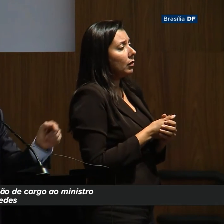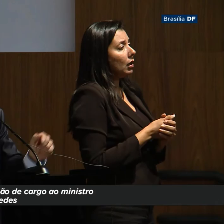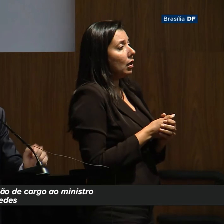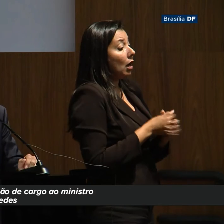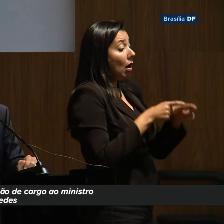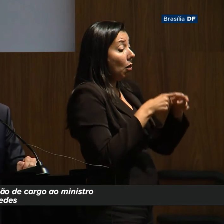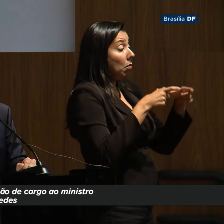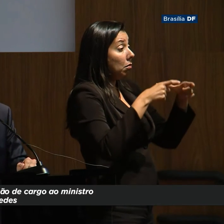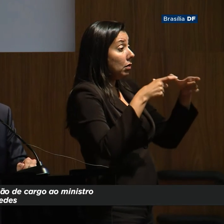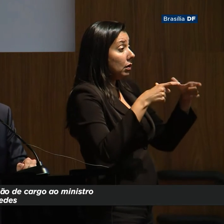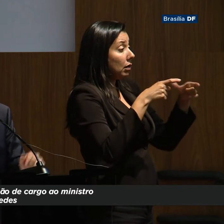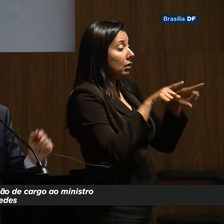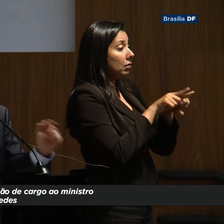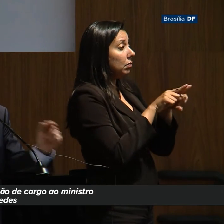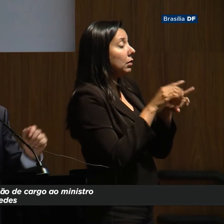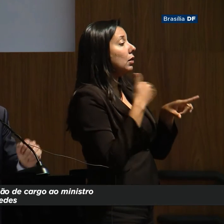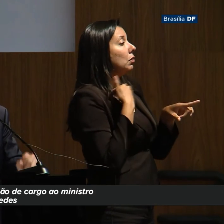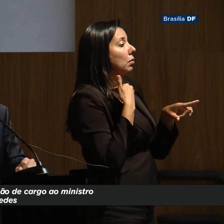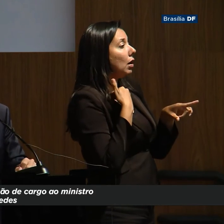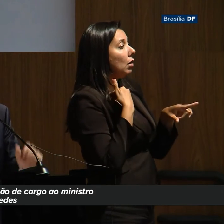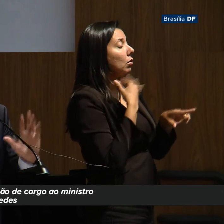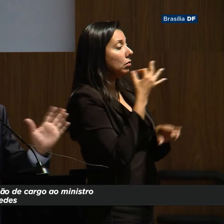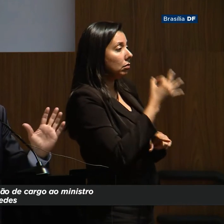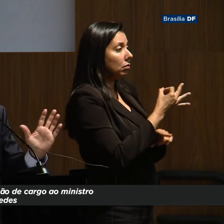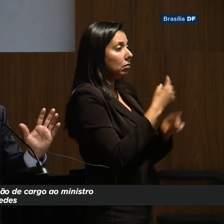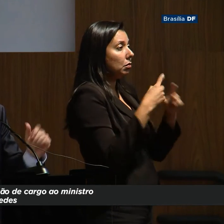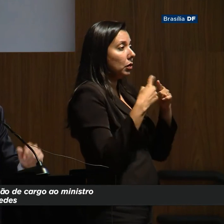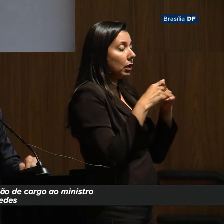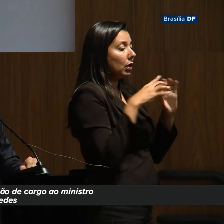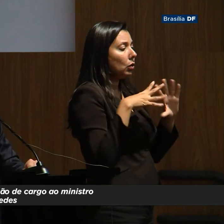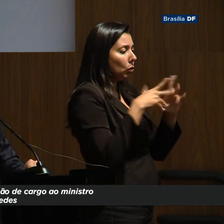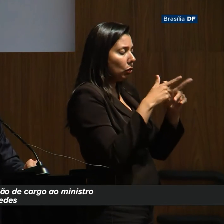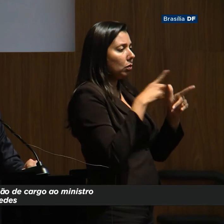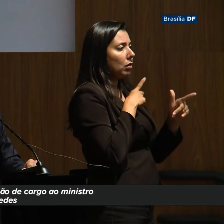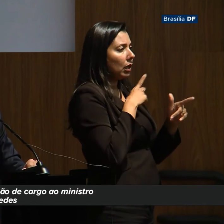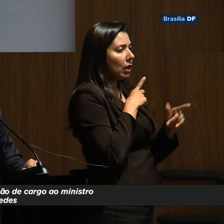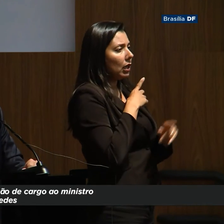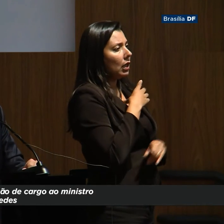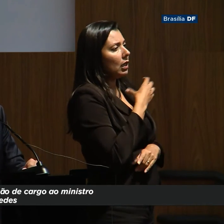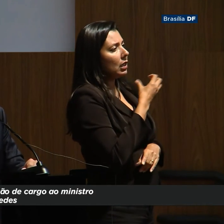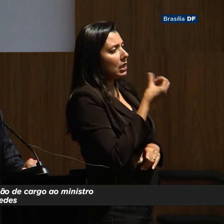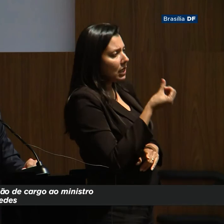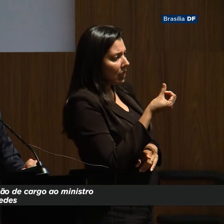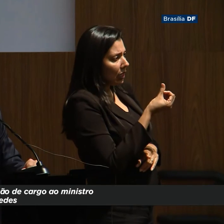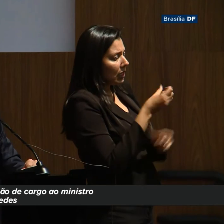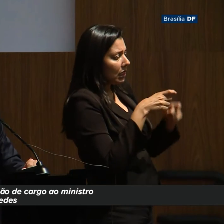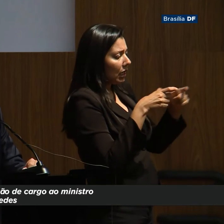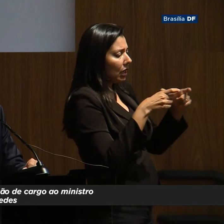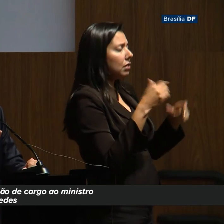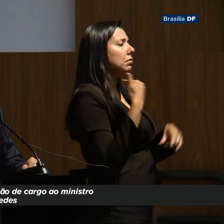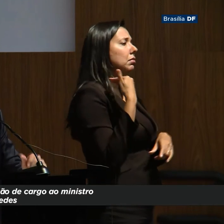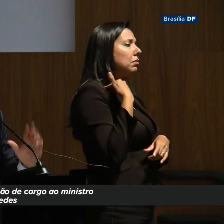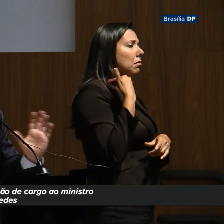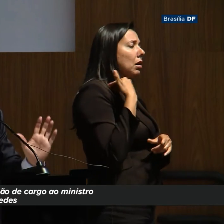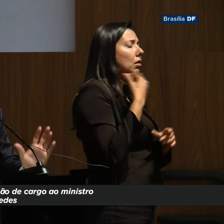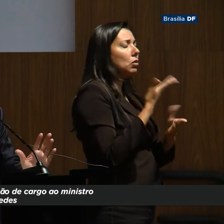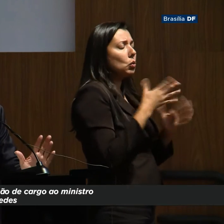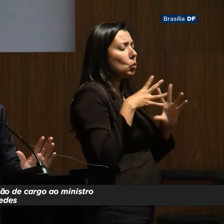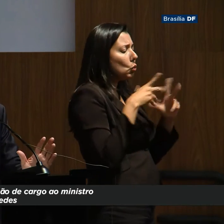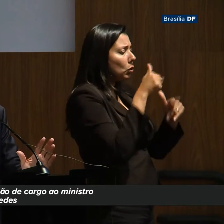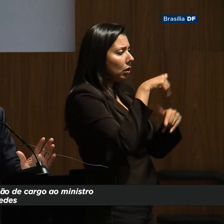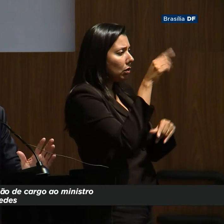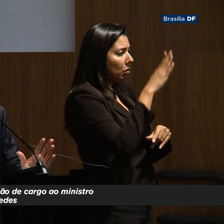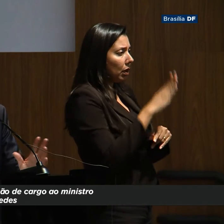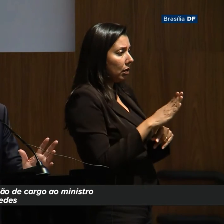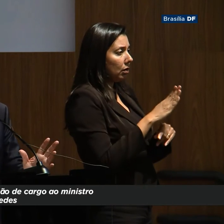aumentar a competição bancária brutalmente, porque nós temos tudo seis, nós temos seis grandes empreiteiras, seis grandes bancos, seis grandes... Tudo aqui no